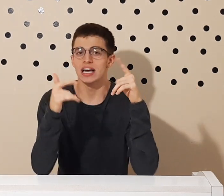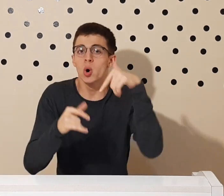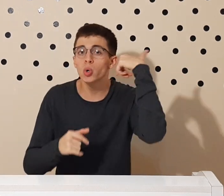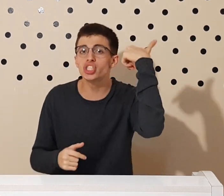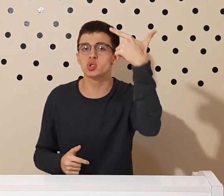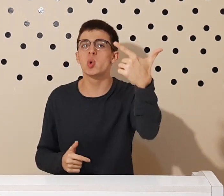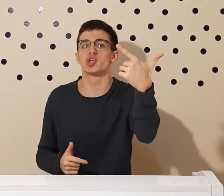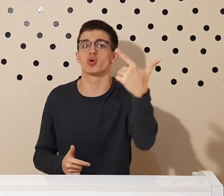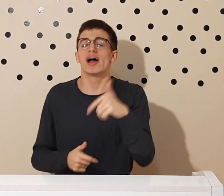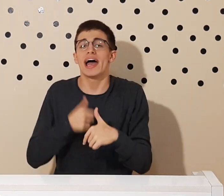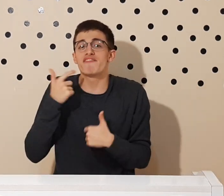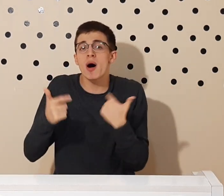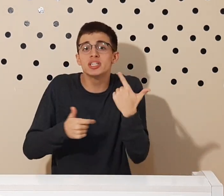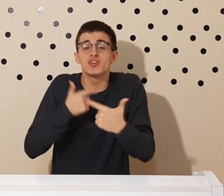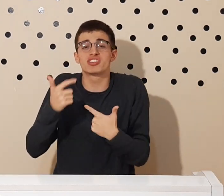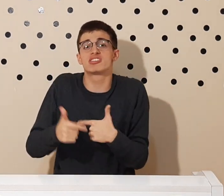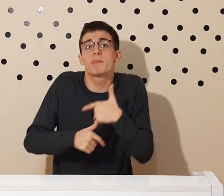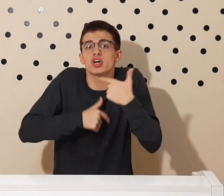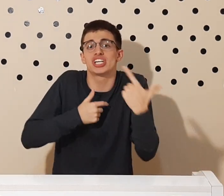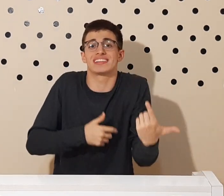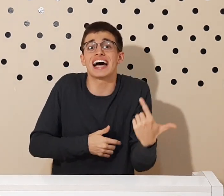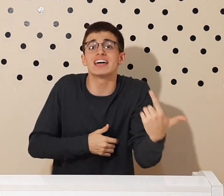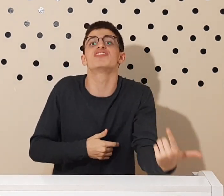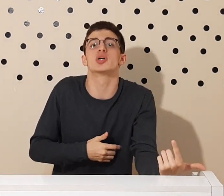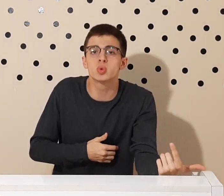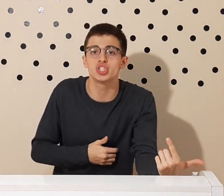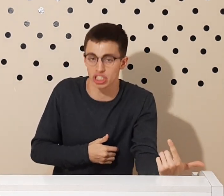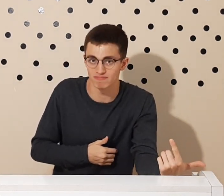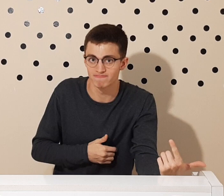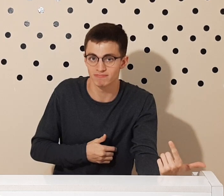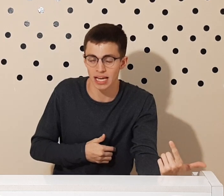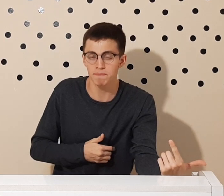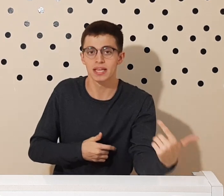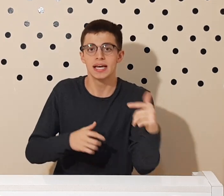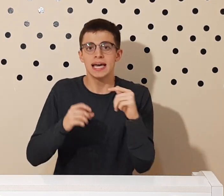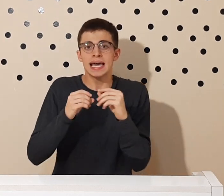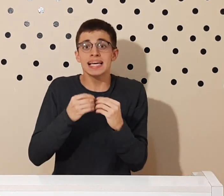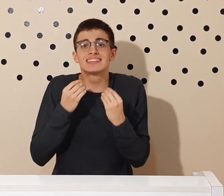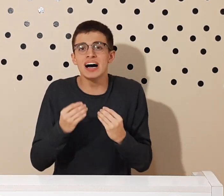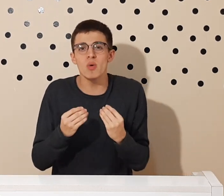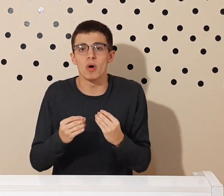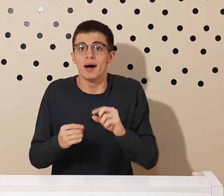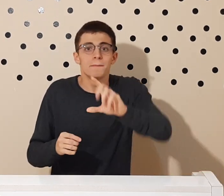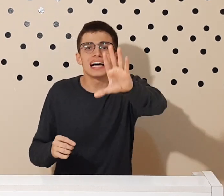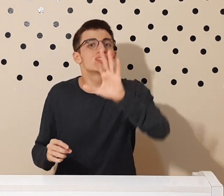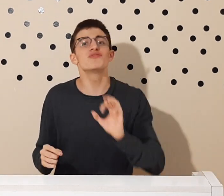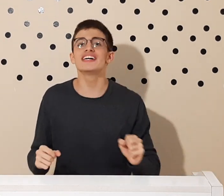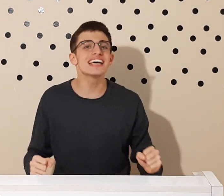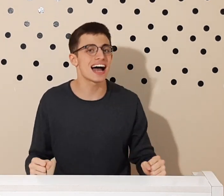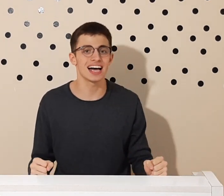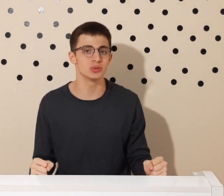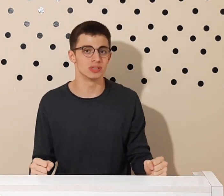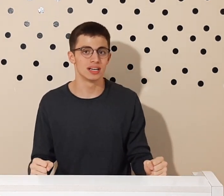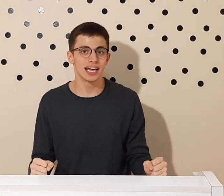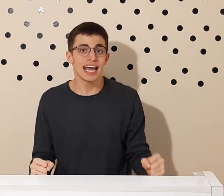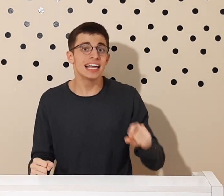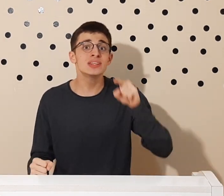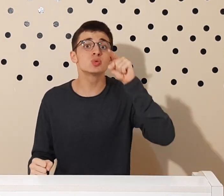o discurso é a forma de você se projetar na virtude, né? Então Platão fez errado. Ele não